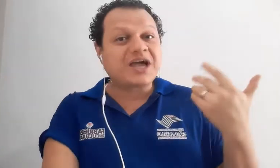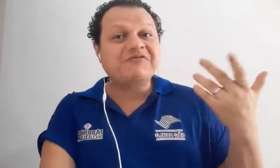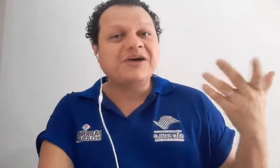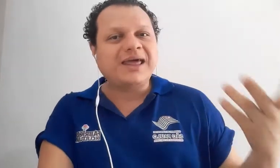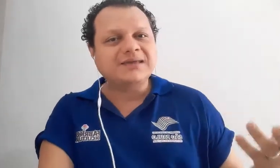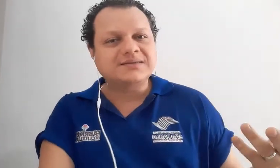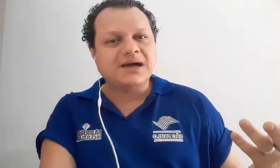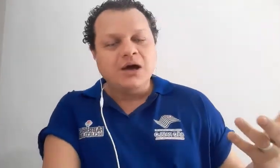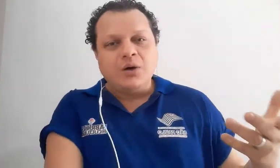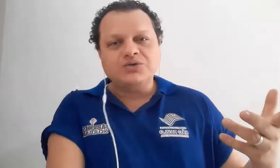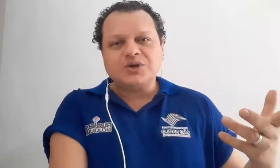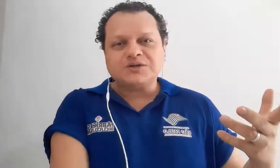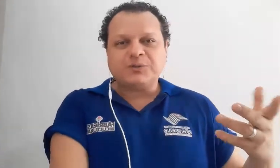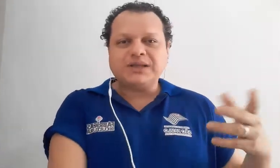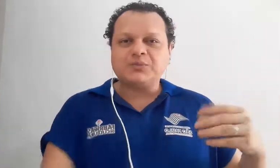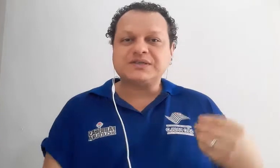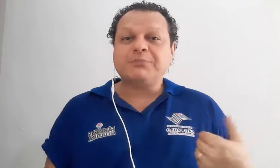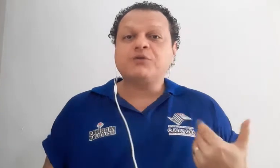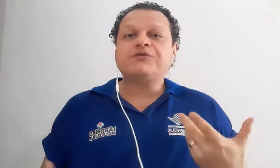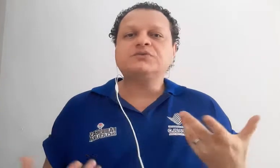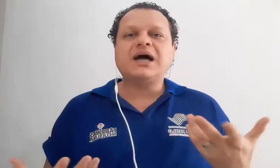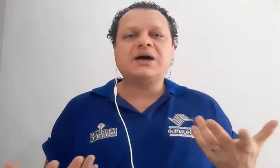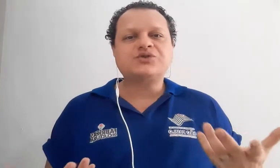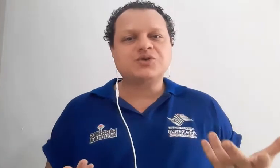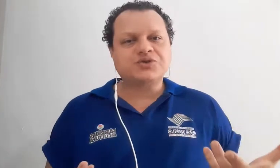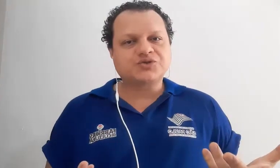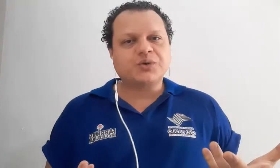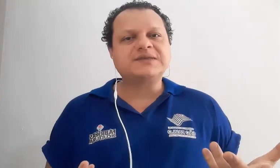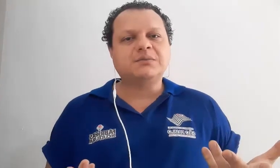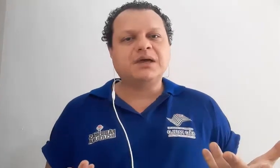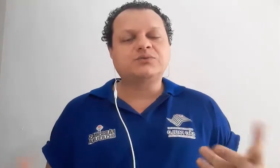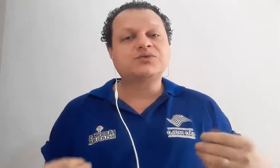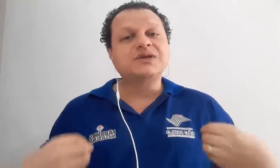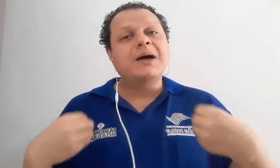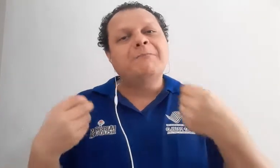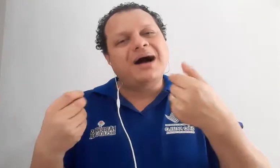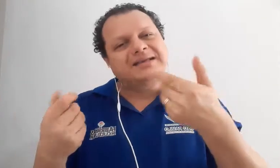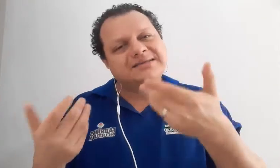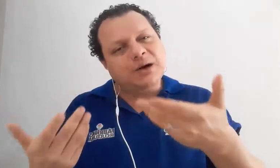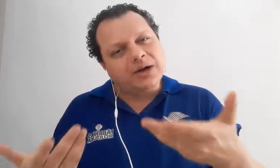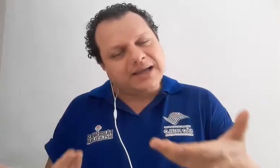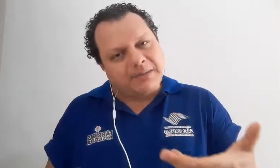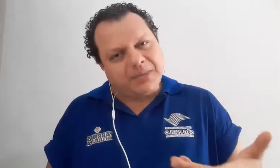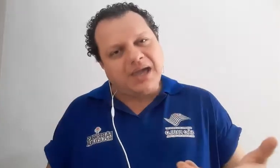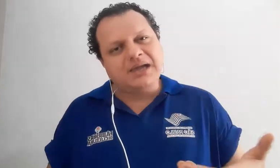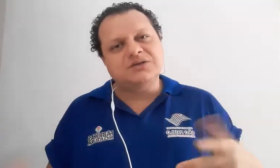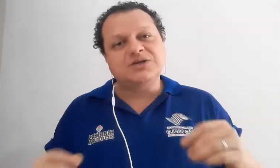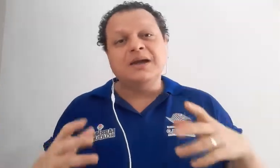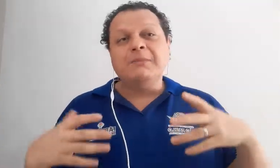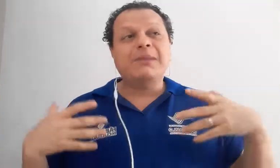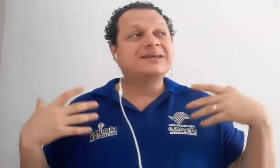referência, onde nós podemos aprofundar os nossos conhecimentos mais teoricamente, mais